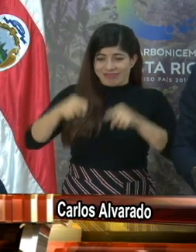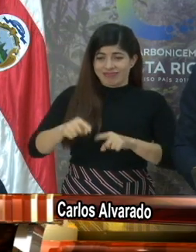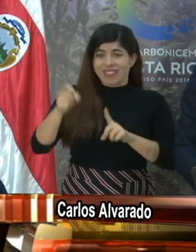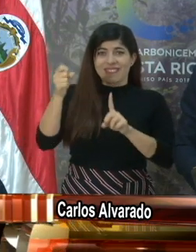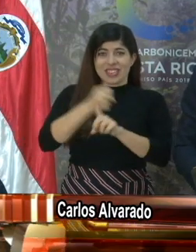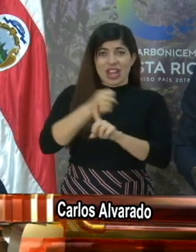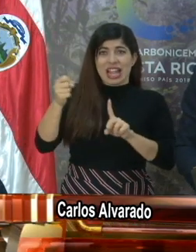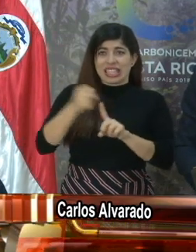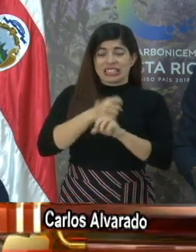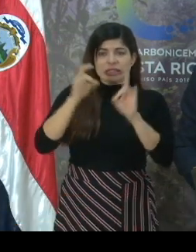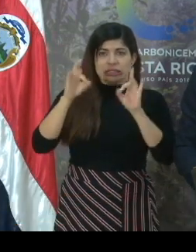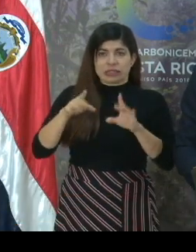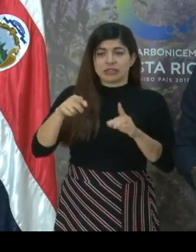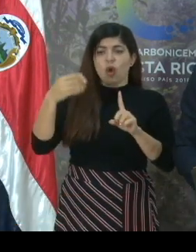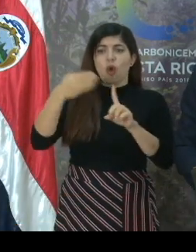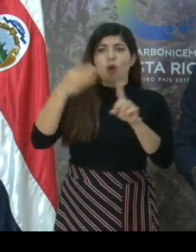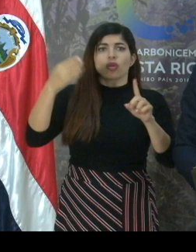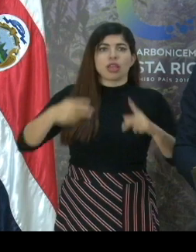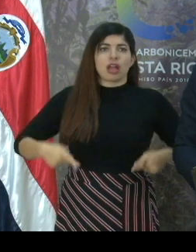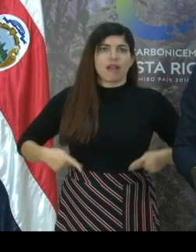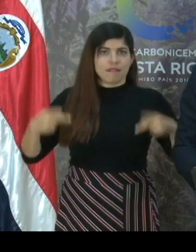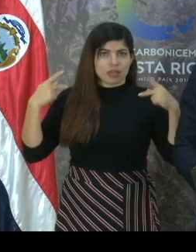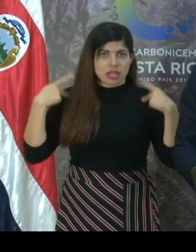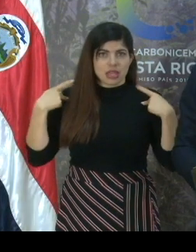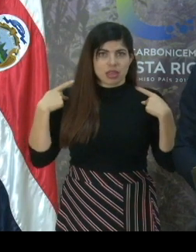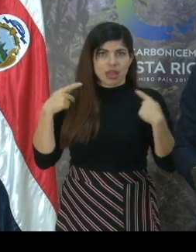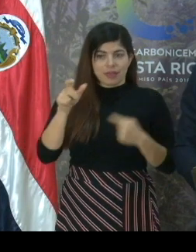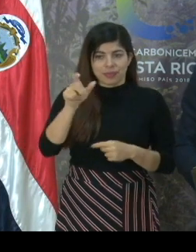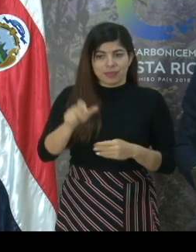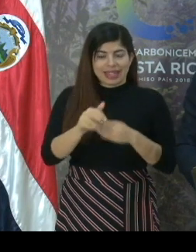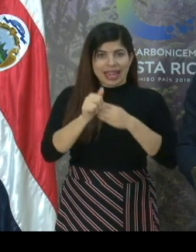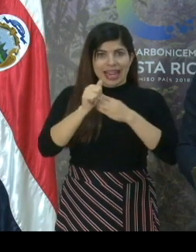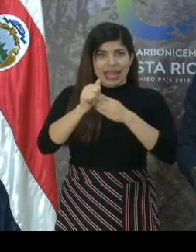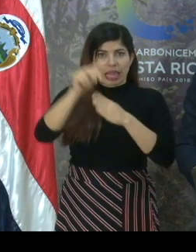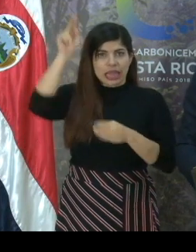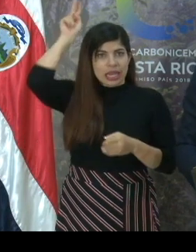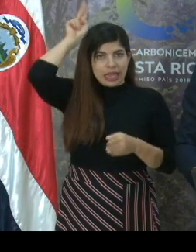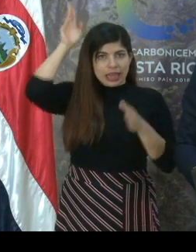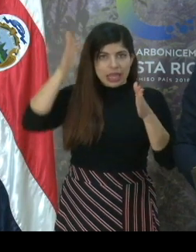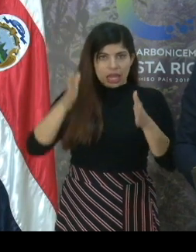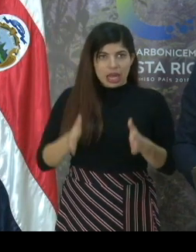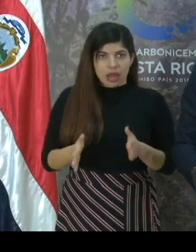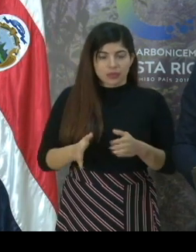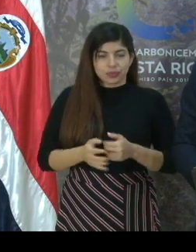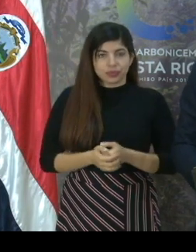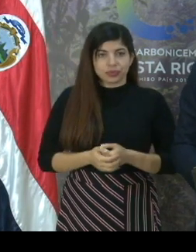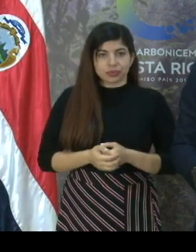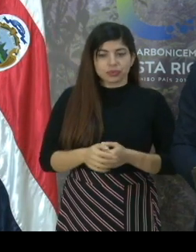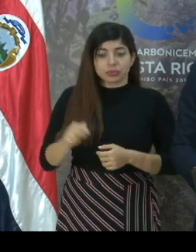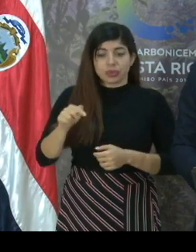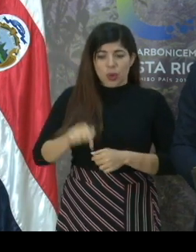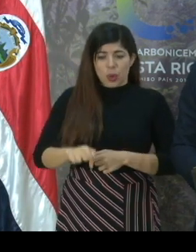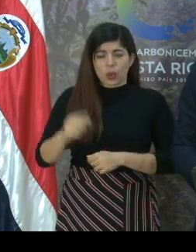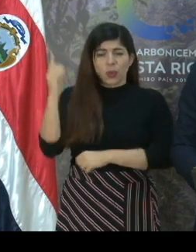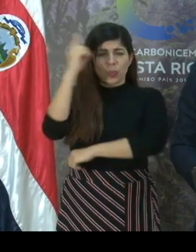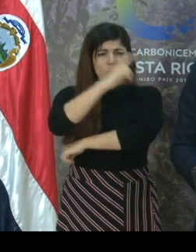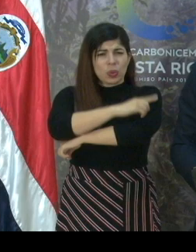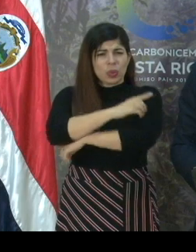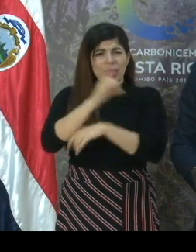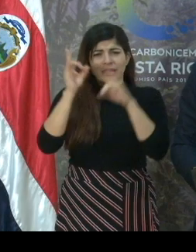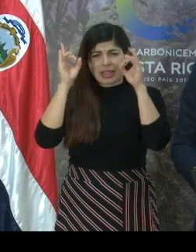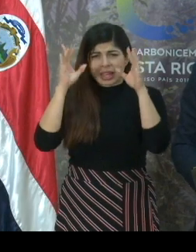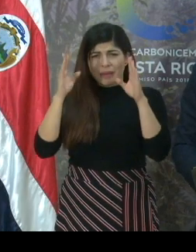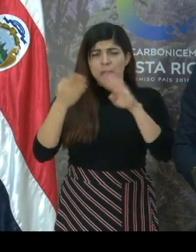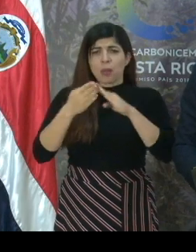violencia contra la vida de este líder indígena. Este es un día trágico para el